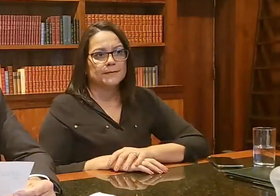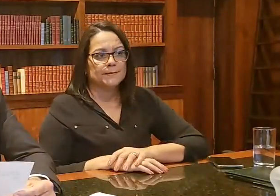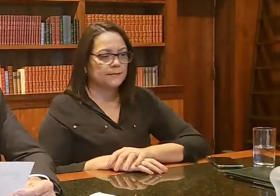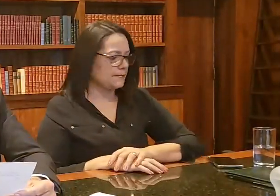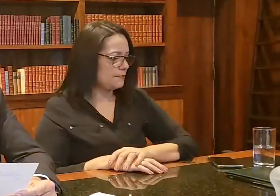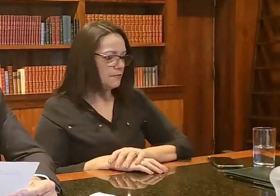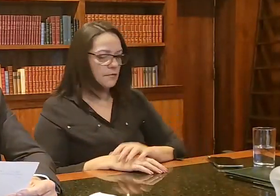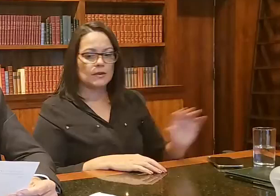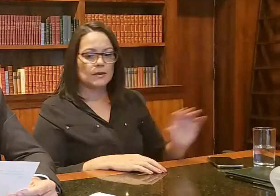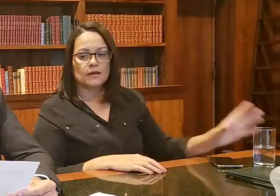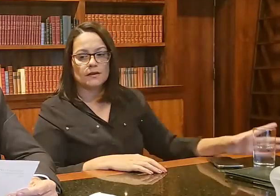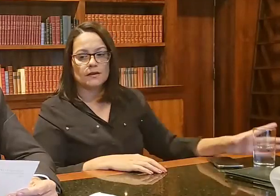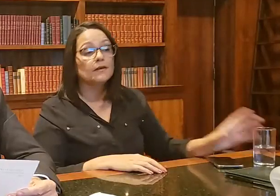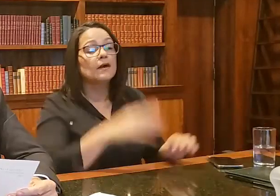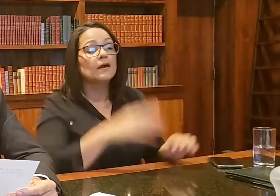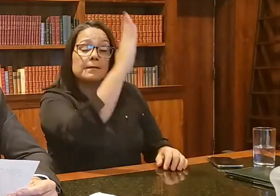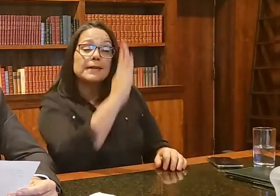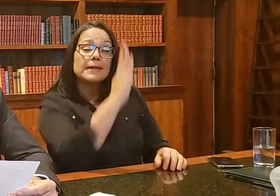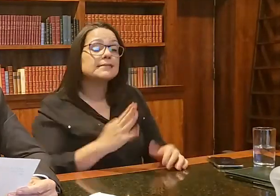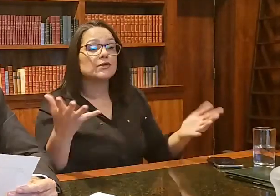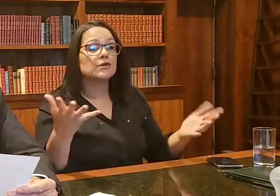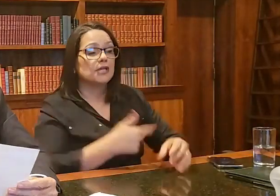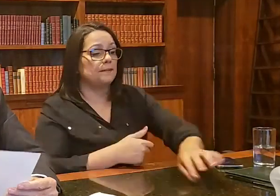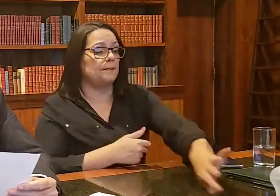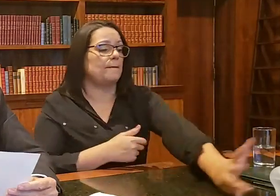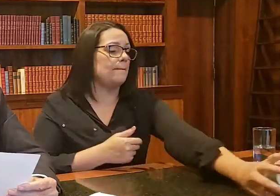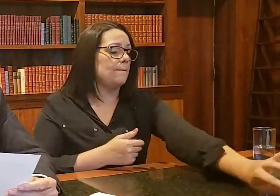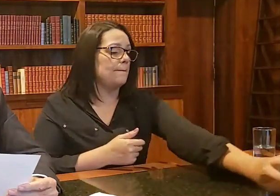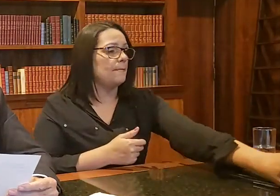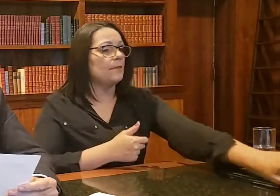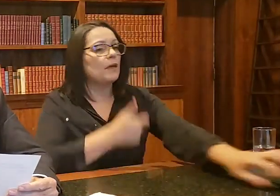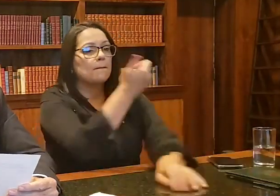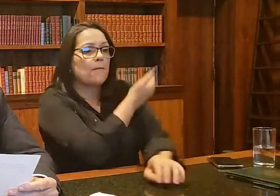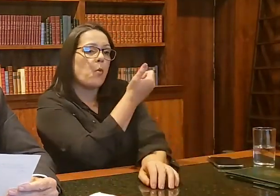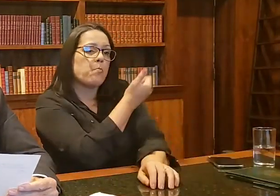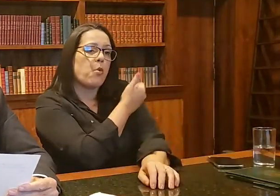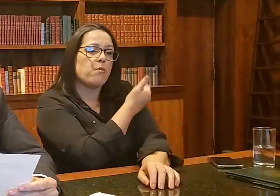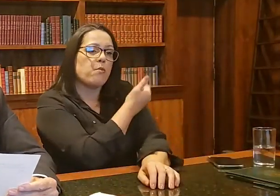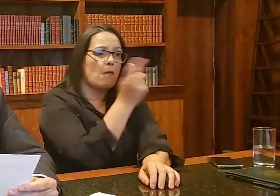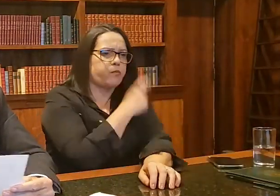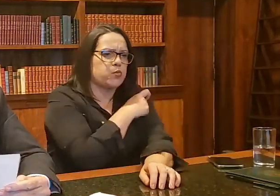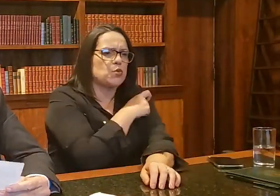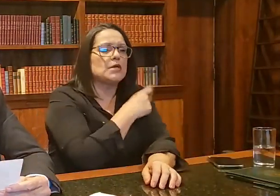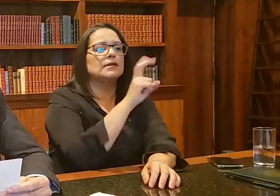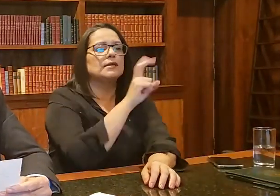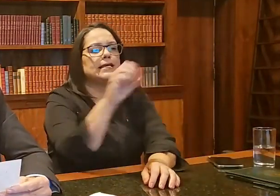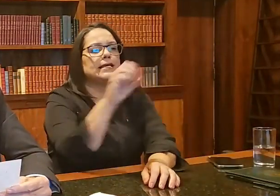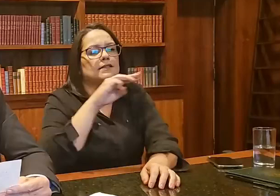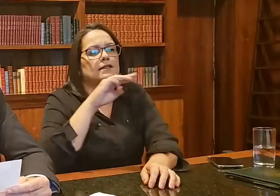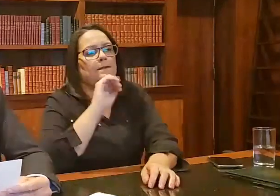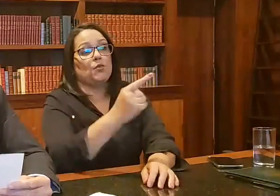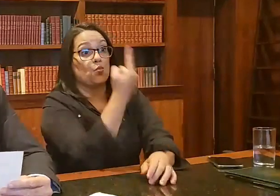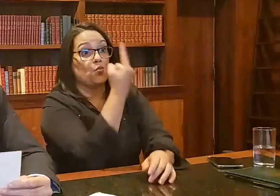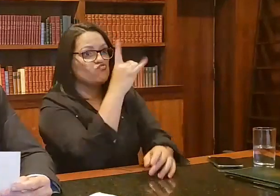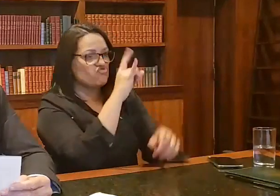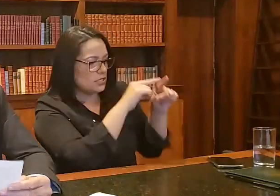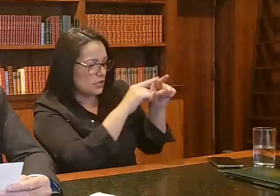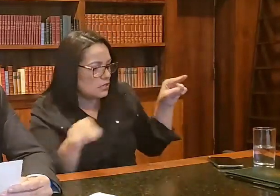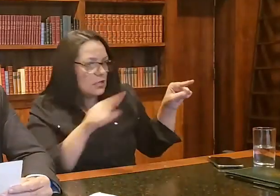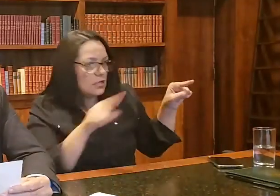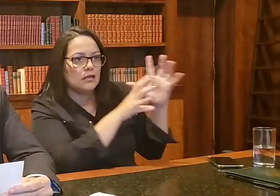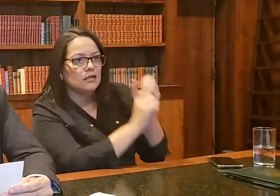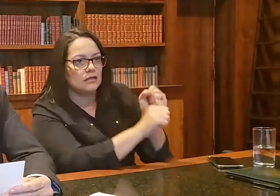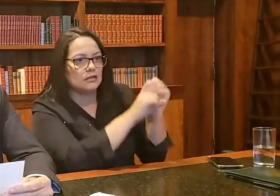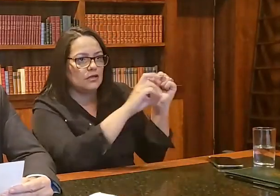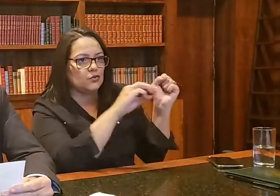o Brasil já aplica em média 500 mil doses diárias. Isso vai aumentar, pela certeza. Falta é o